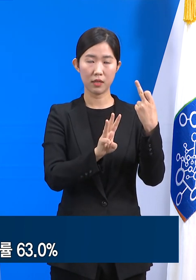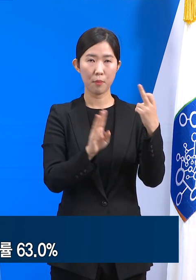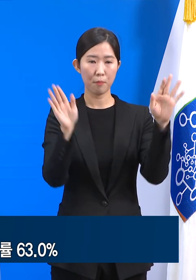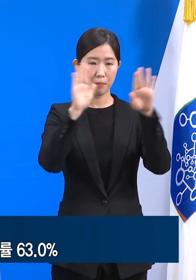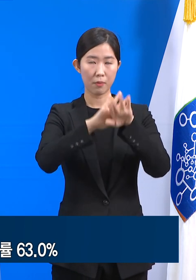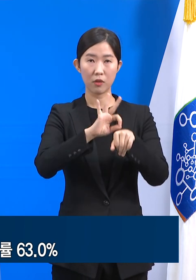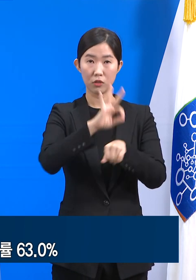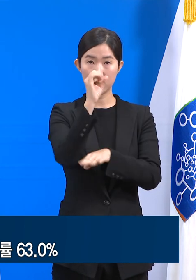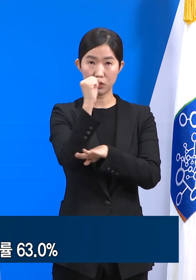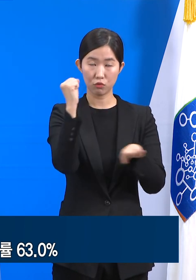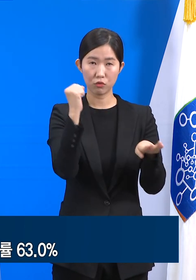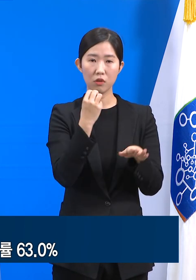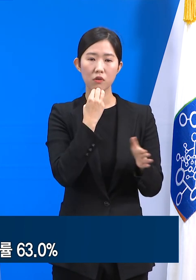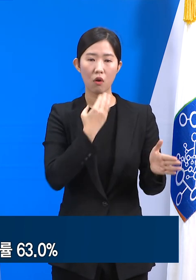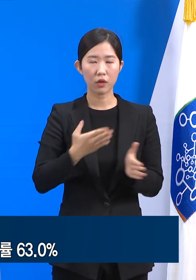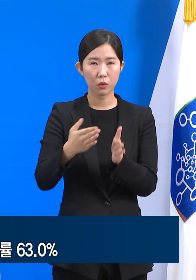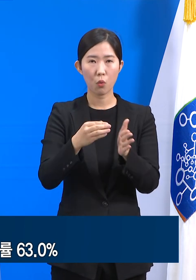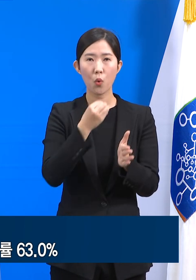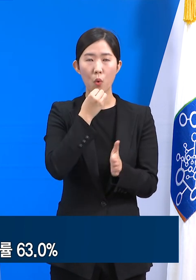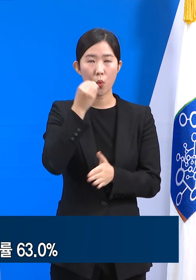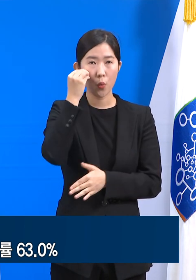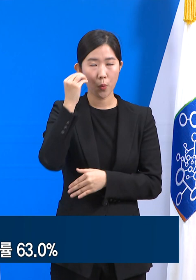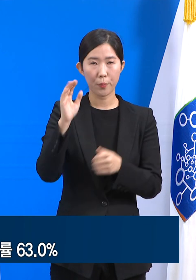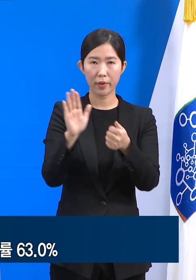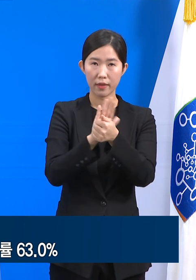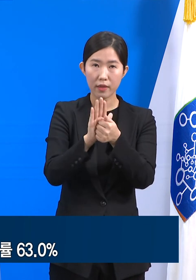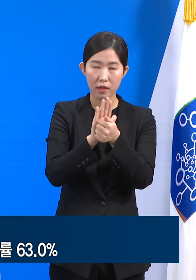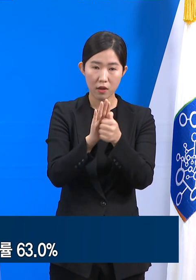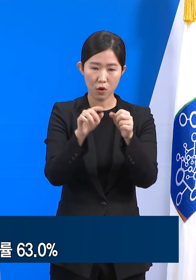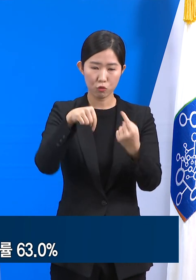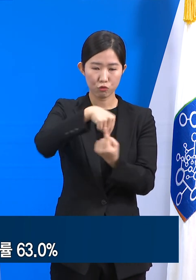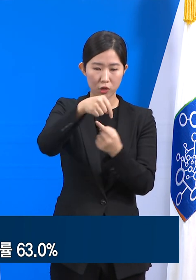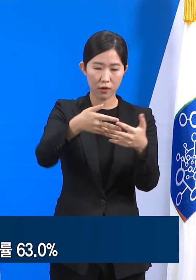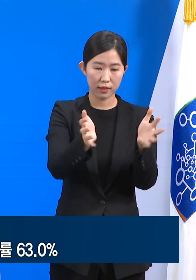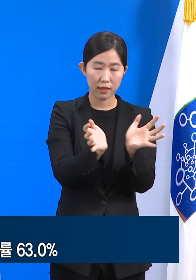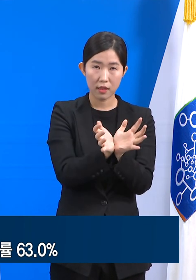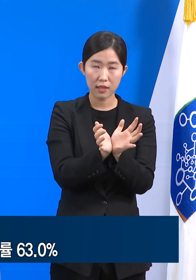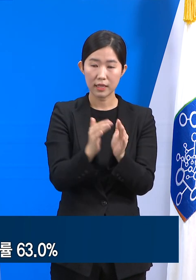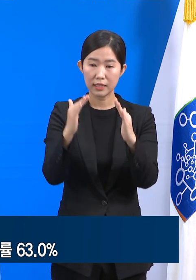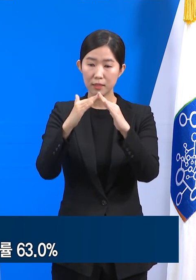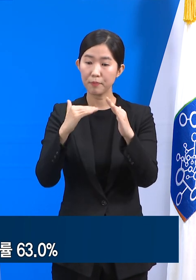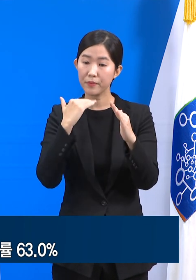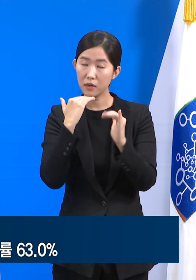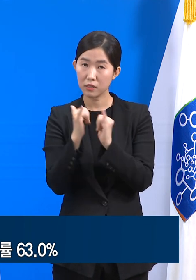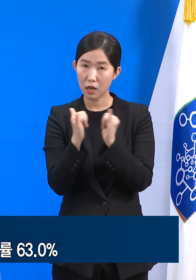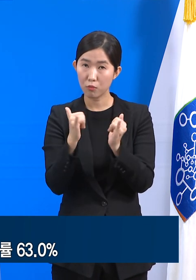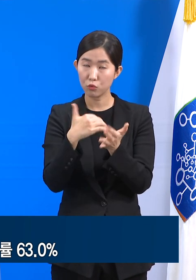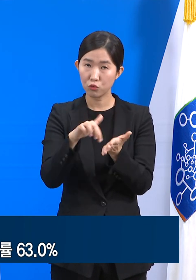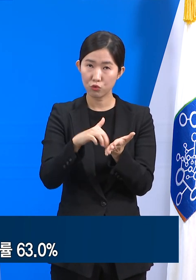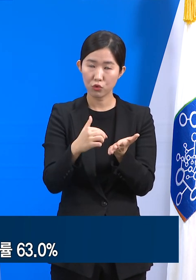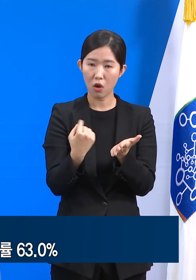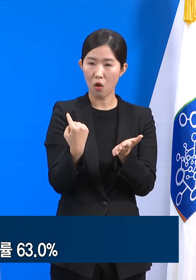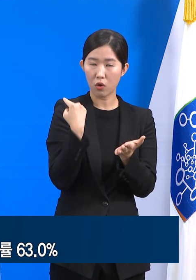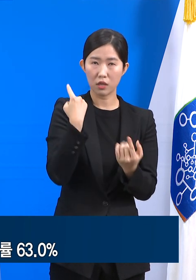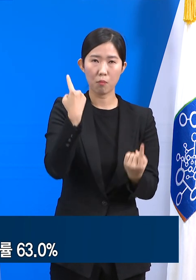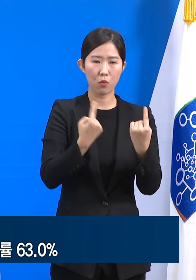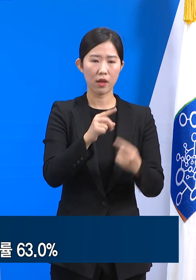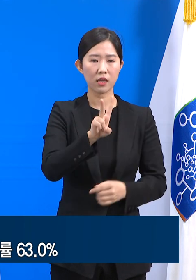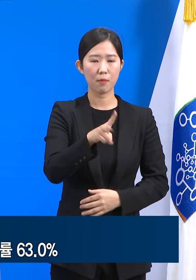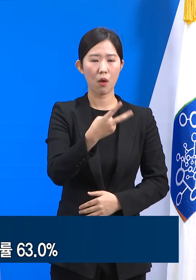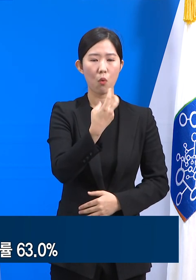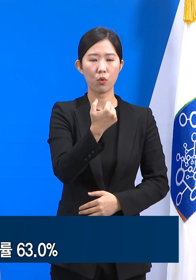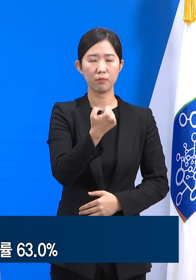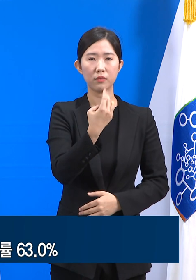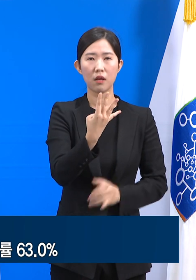경기도 홈케어 시스템 운영단의 가정대기자 모니터링 2개 인원은 전일 대비 254명에 증가한